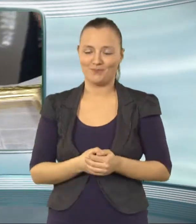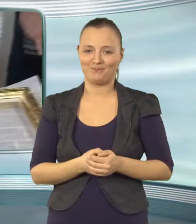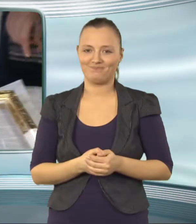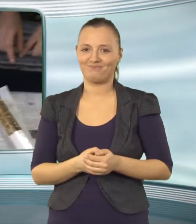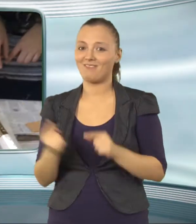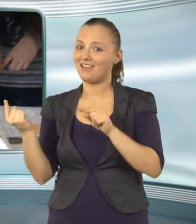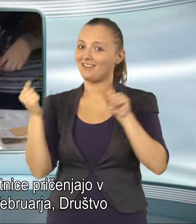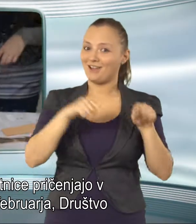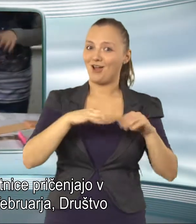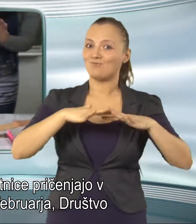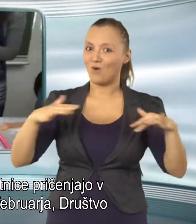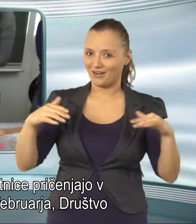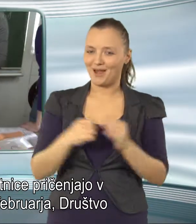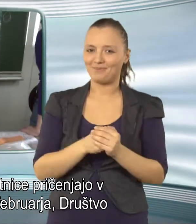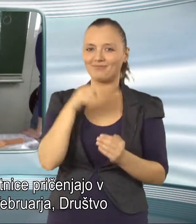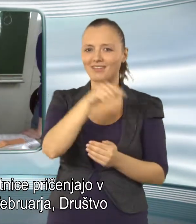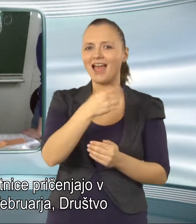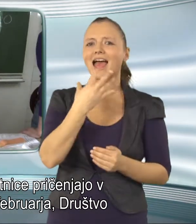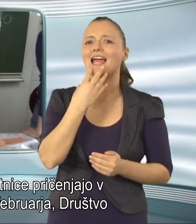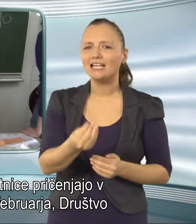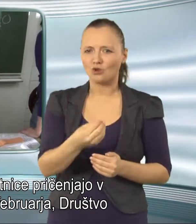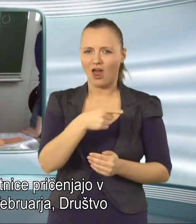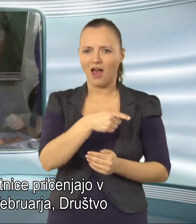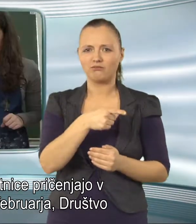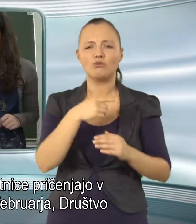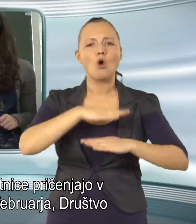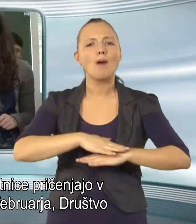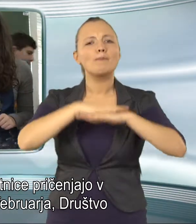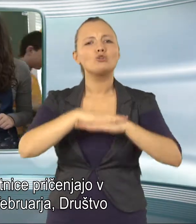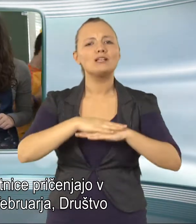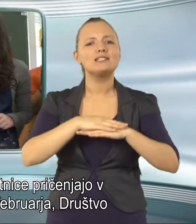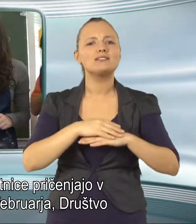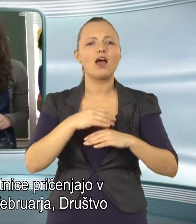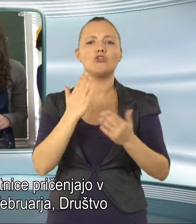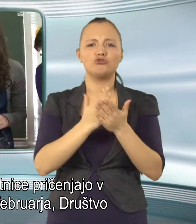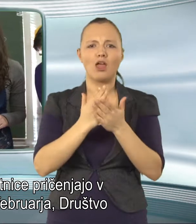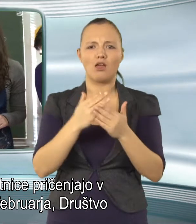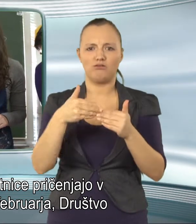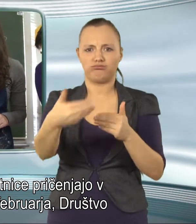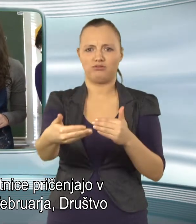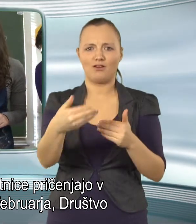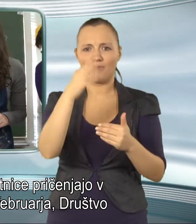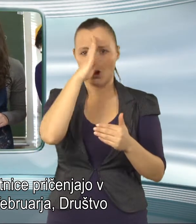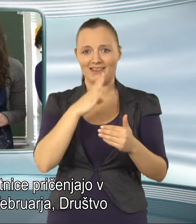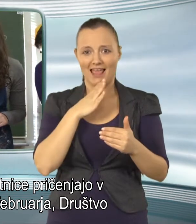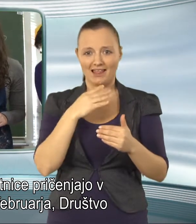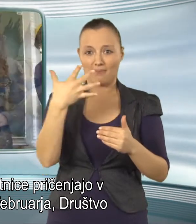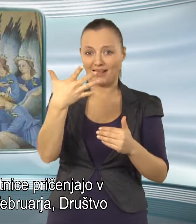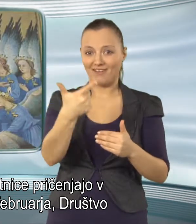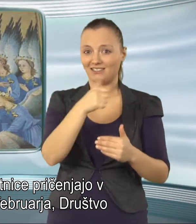V izoli, kjer počitnice pričnaja v ponedeljek 25. februarja društvo Prijateljev Mladine Zvezdice